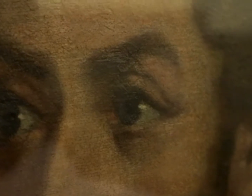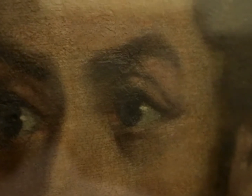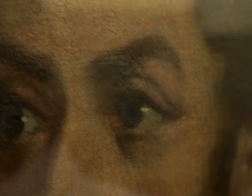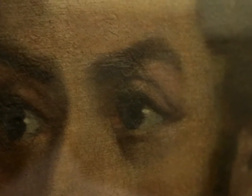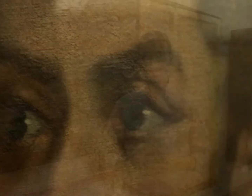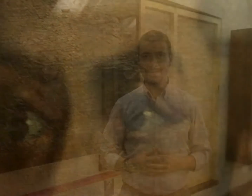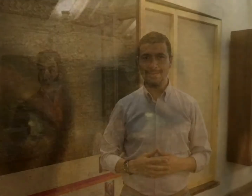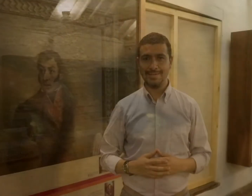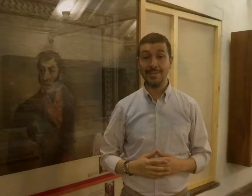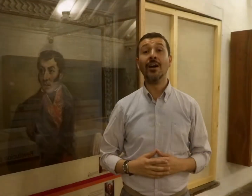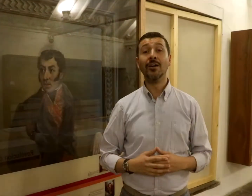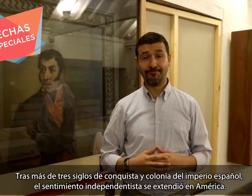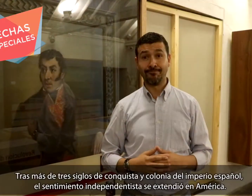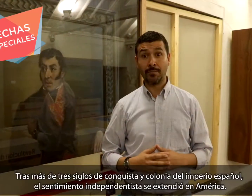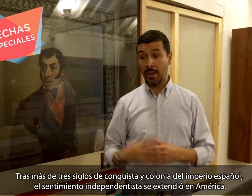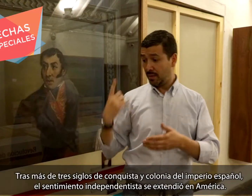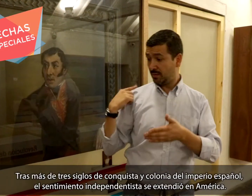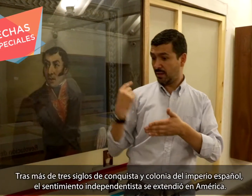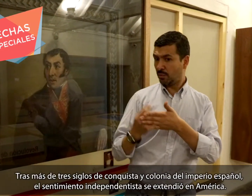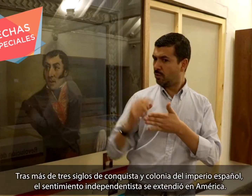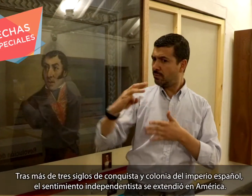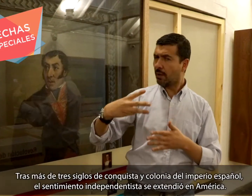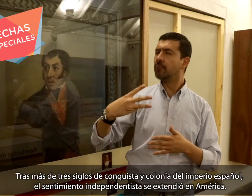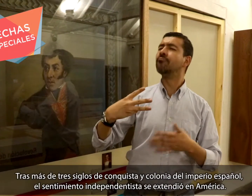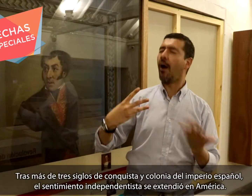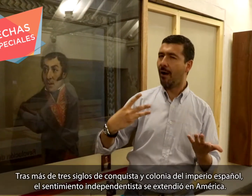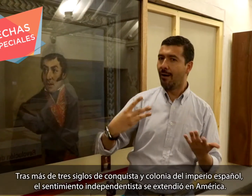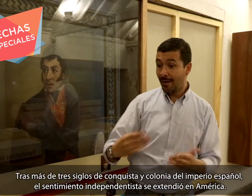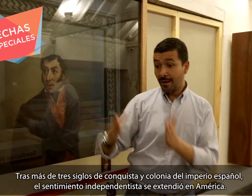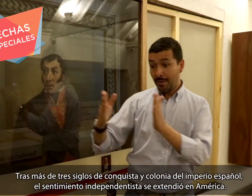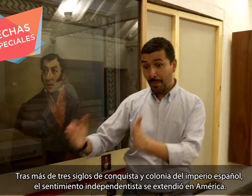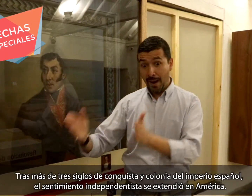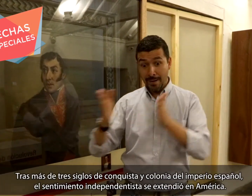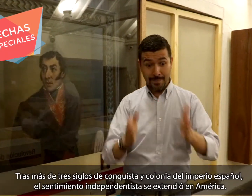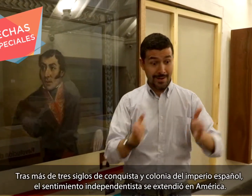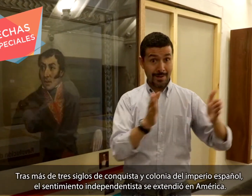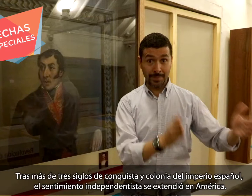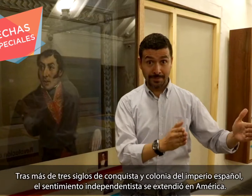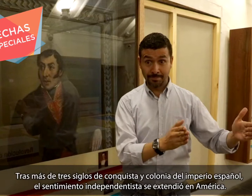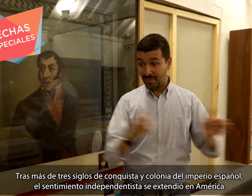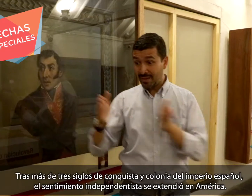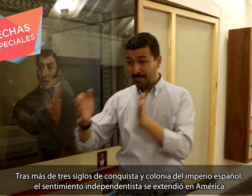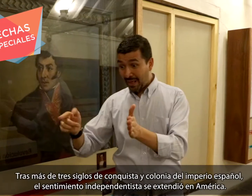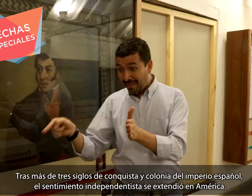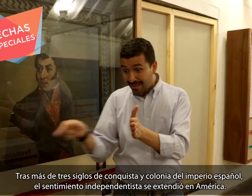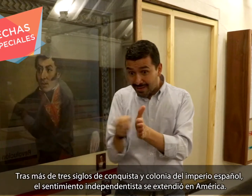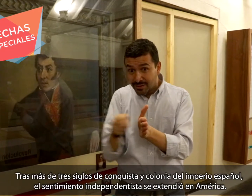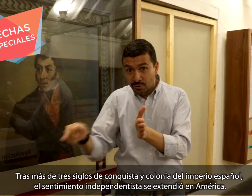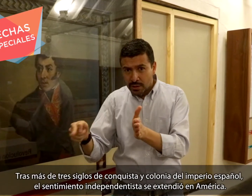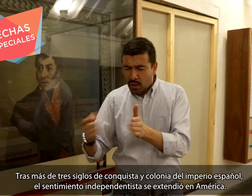Música Tras más de tres siglos de conquista y colonia del imperio español,